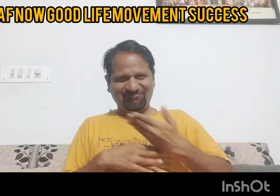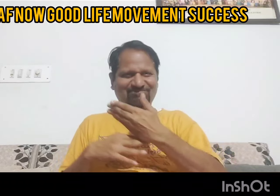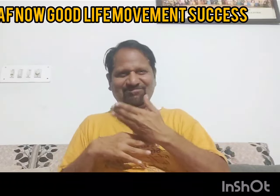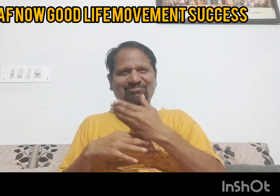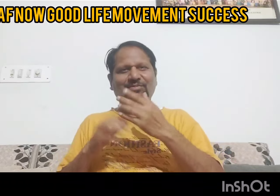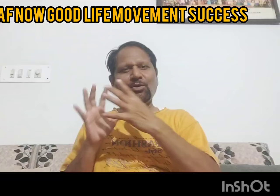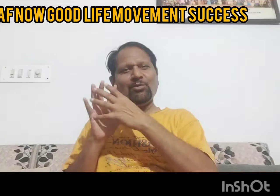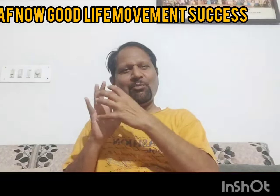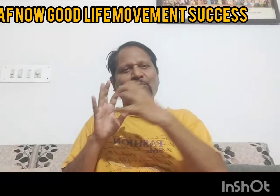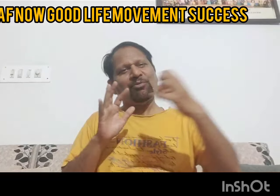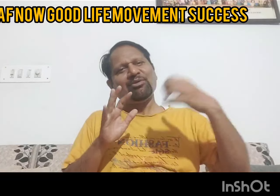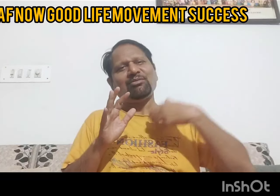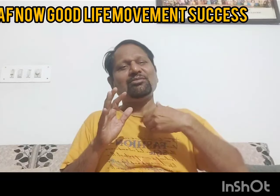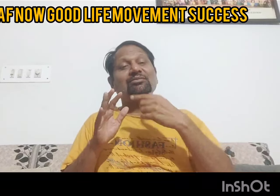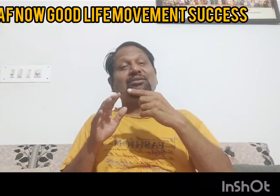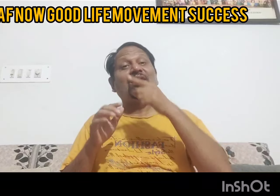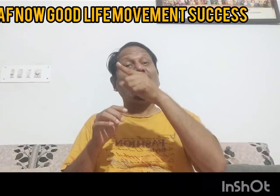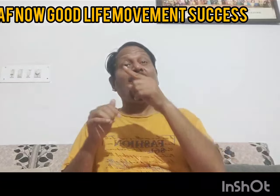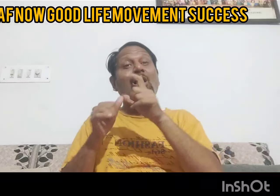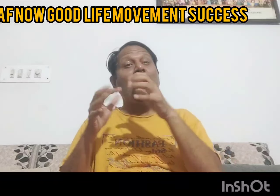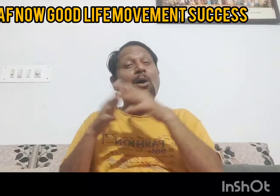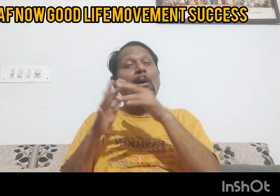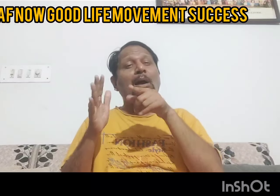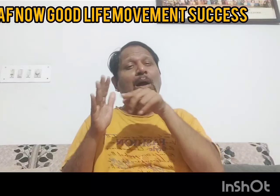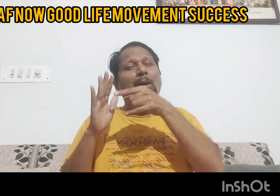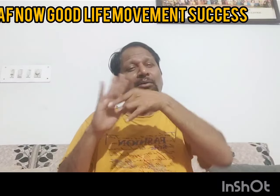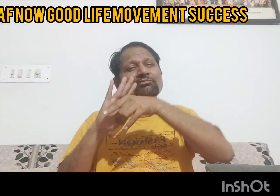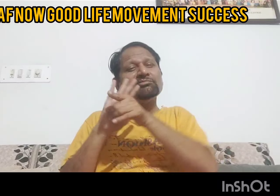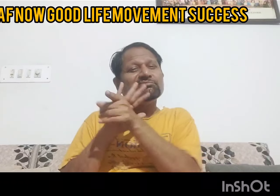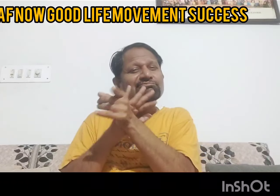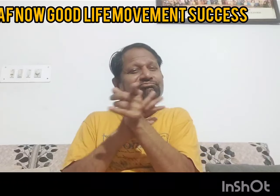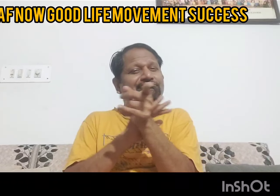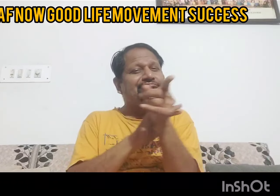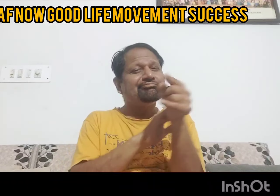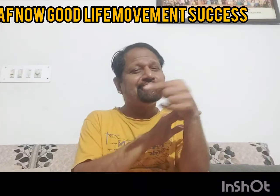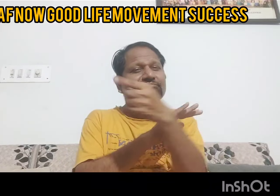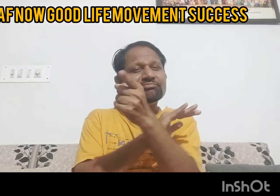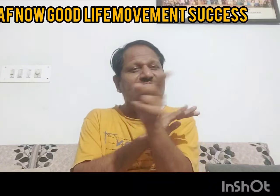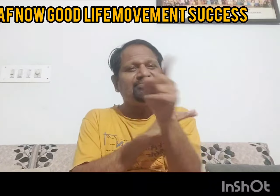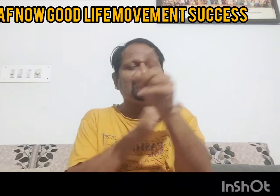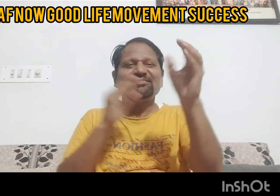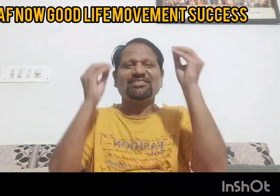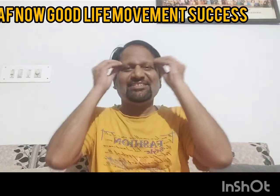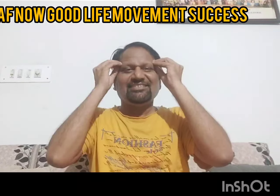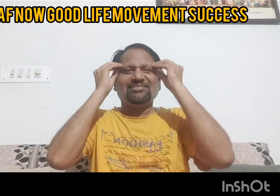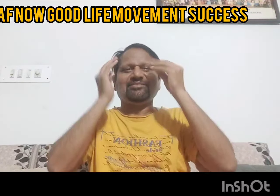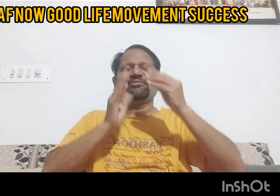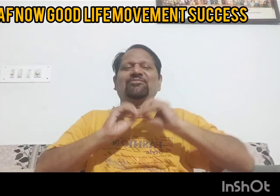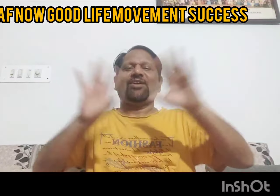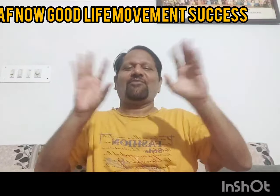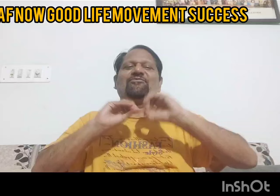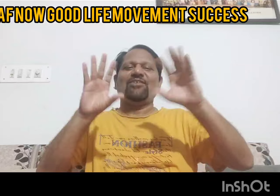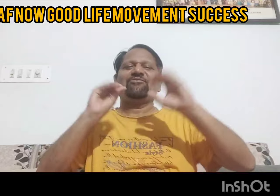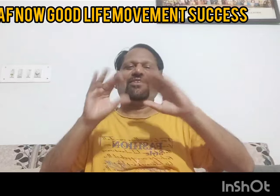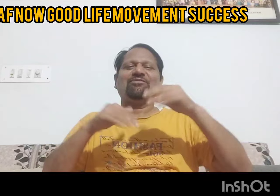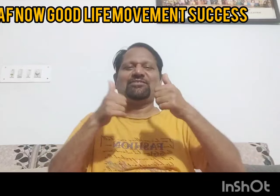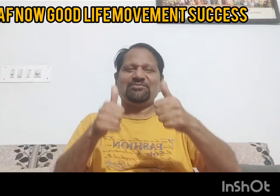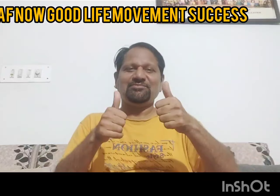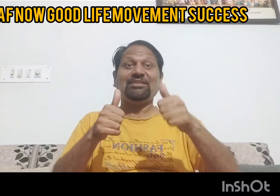रहा हूँ मुखबदिरों की दिव्यांग जनों की और इंदोर हाई कोट जवलपूर हाई कोट सारे ओर्डर्स को चेस कर रहा था तो